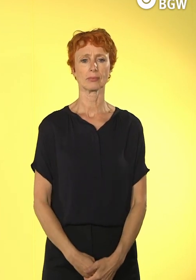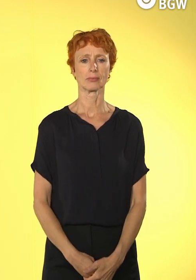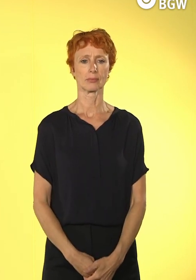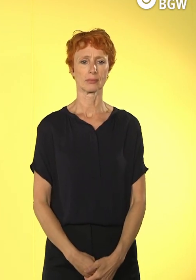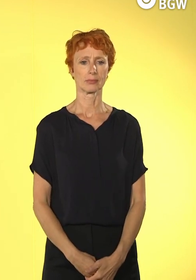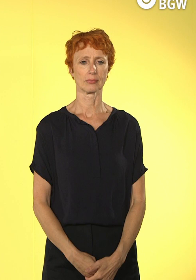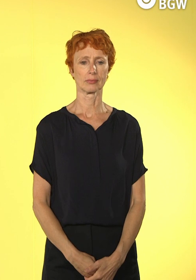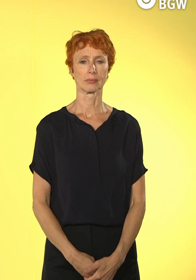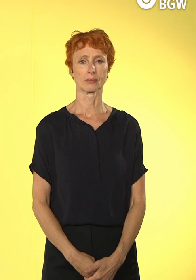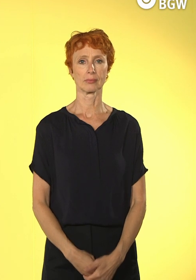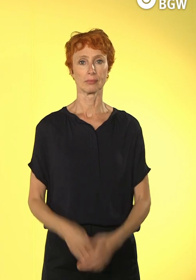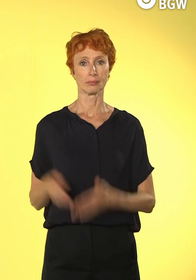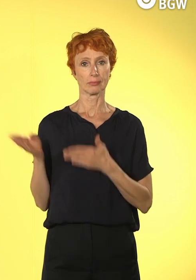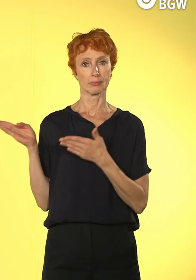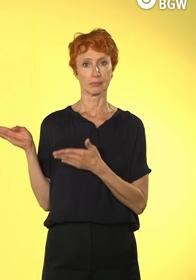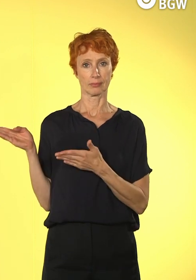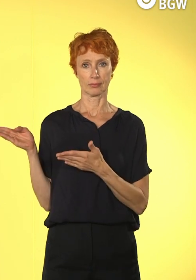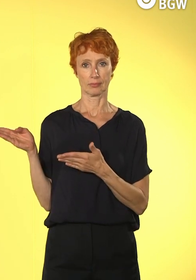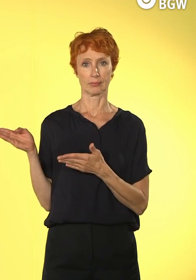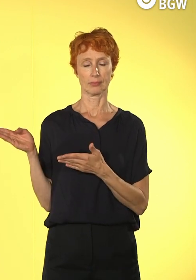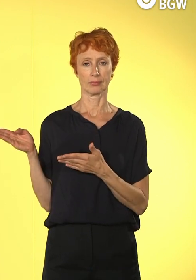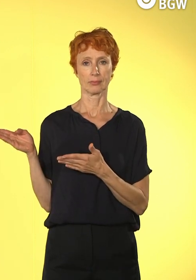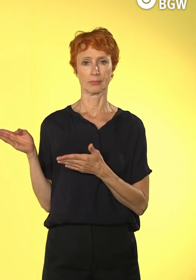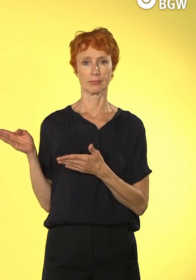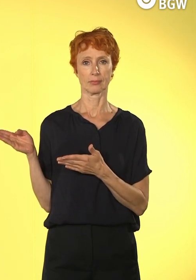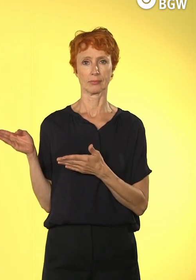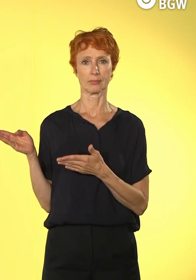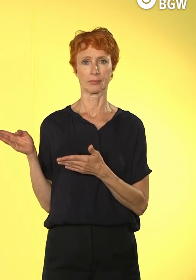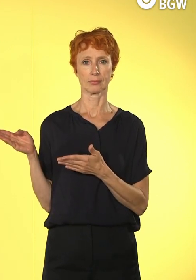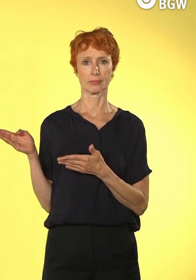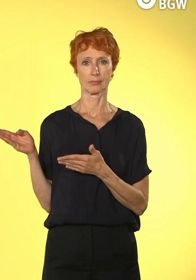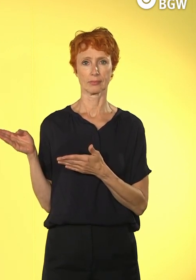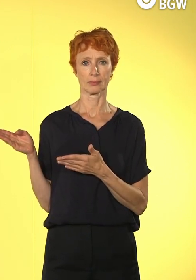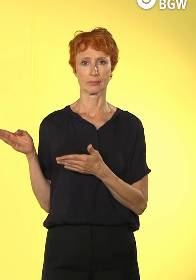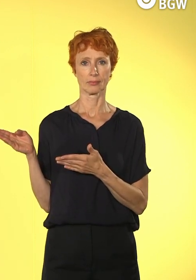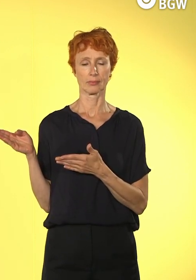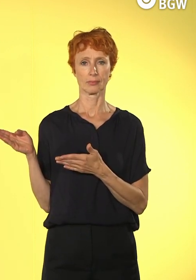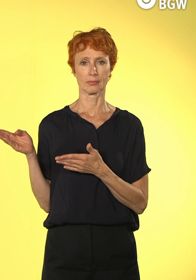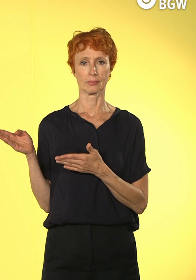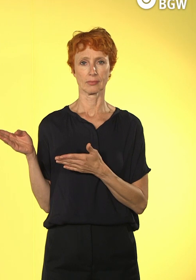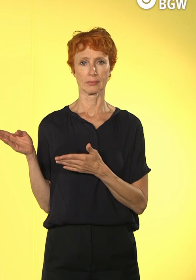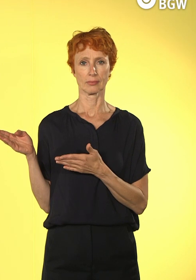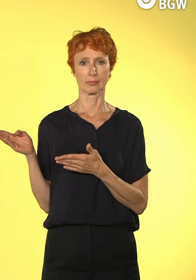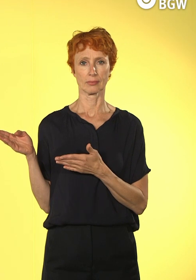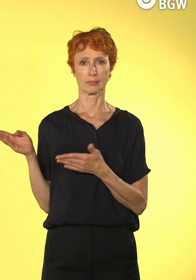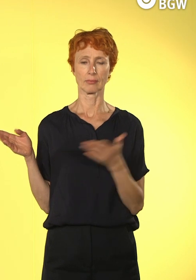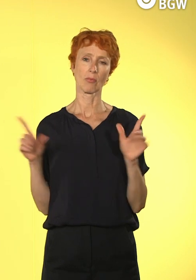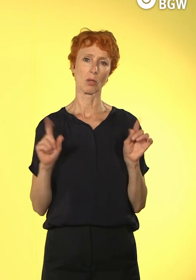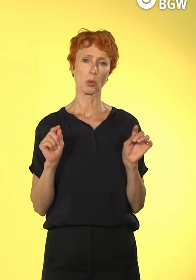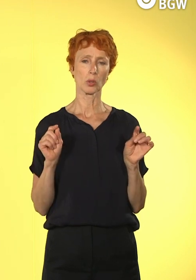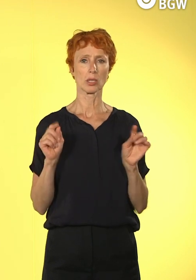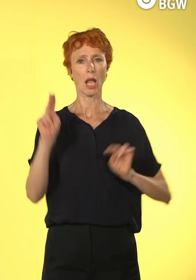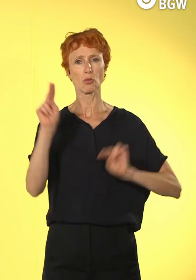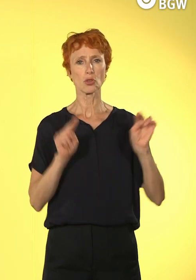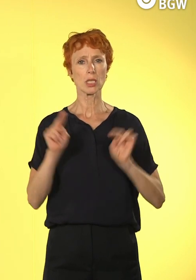Auf dieser Abbildung sehen Sie, dass wir in unserer Branche oder in allen Branchen insgesamt in der Gesellschaft bei uns in